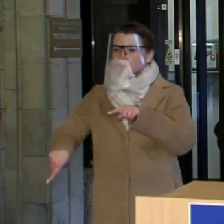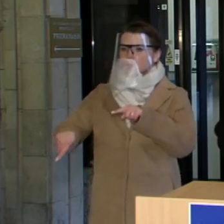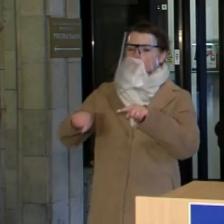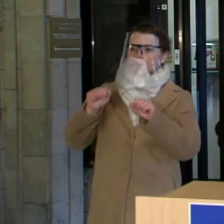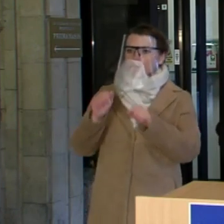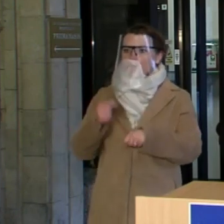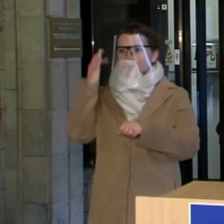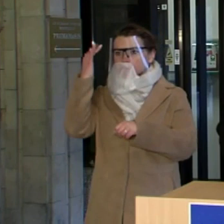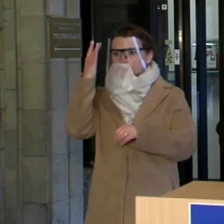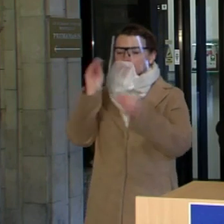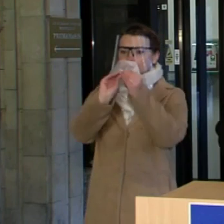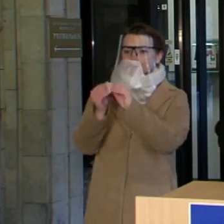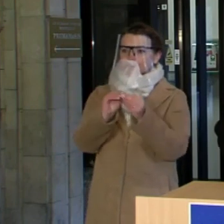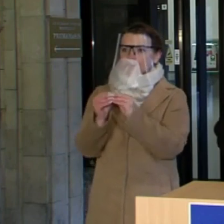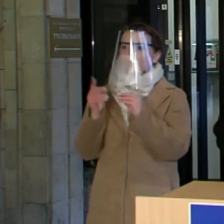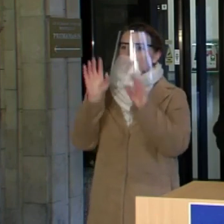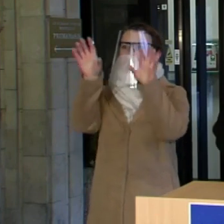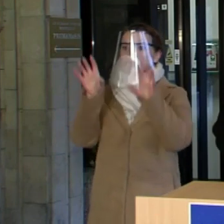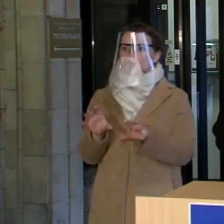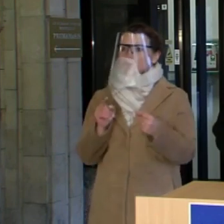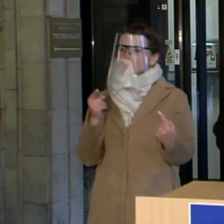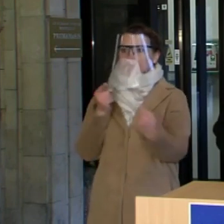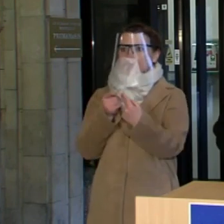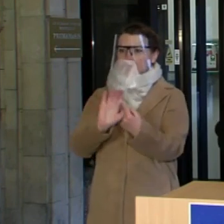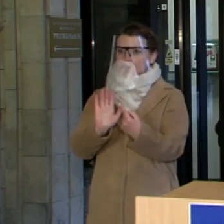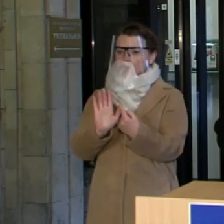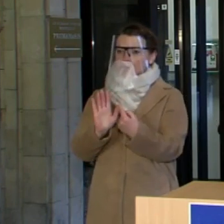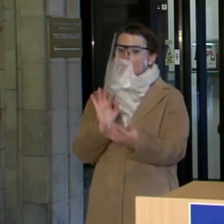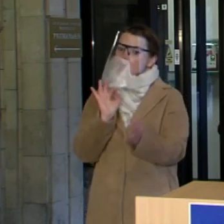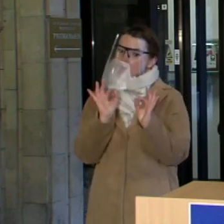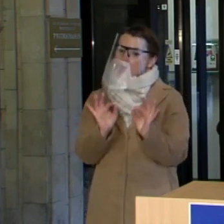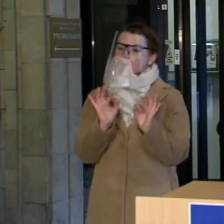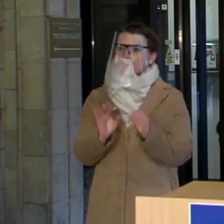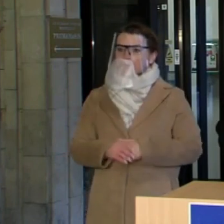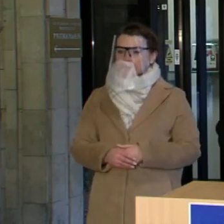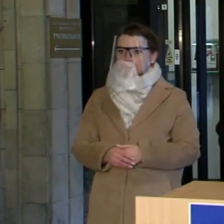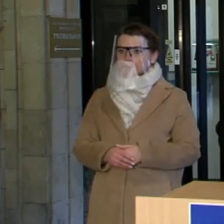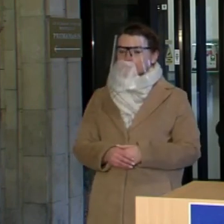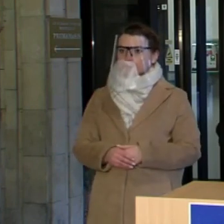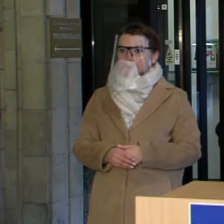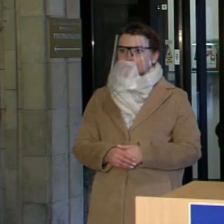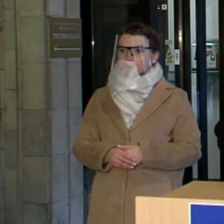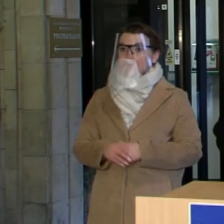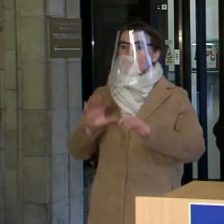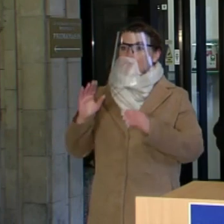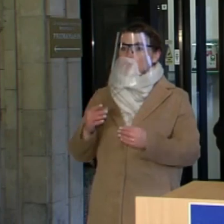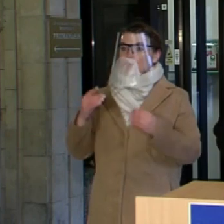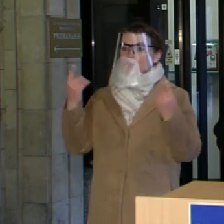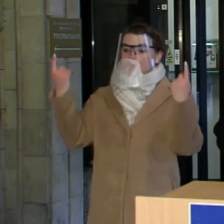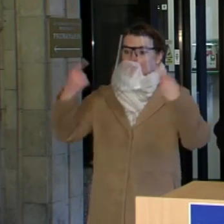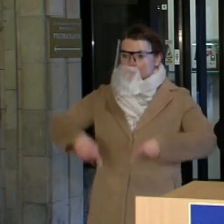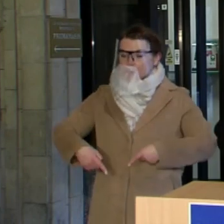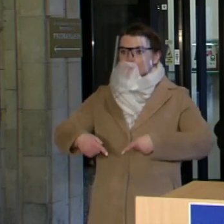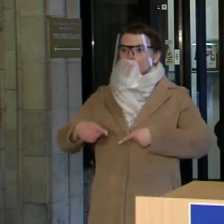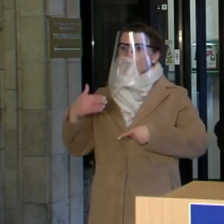negrėstų mūsų konstitucijos pamatams, nes krizės ateina ir išeina,